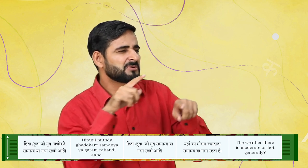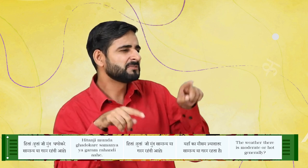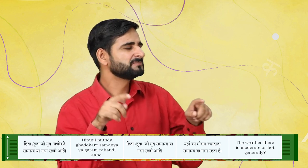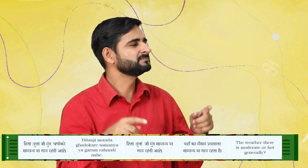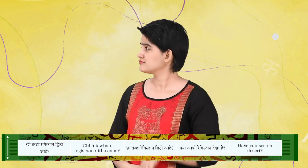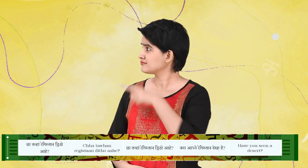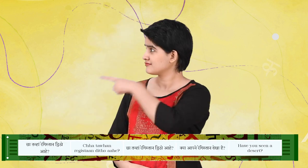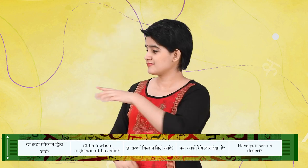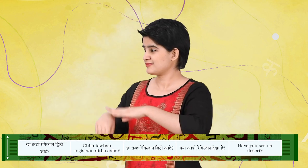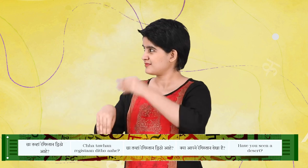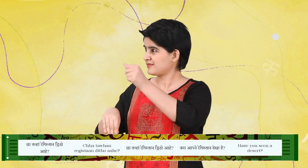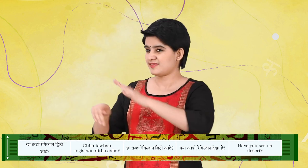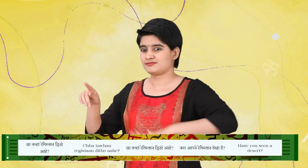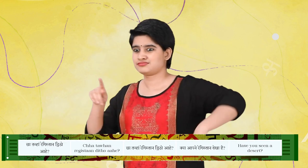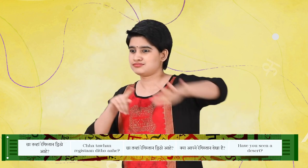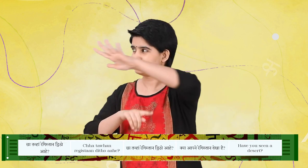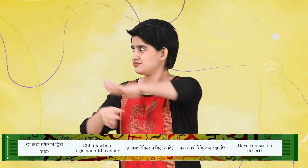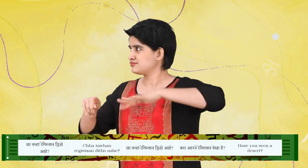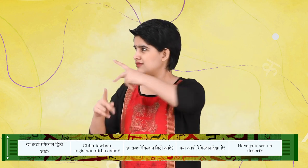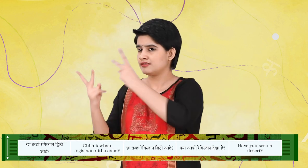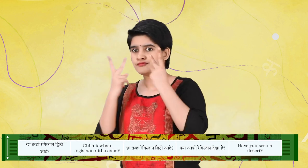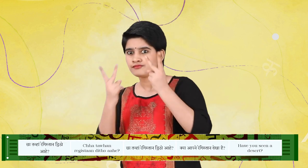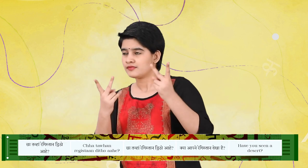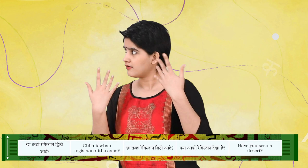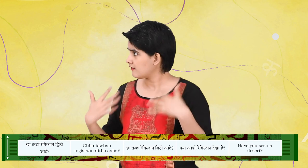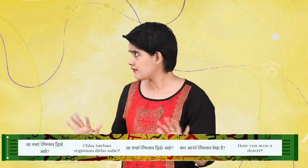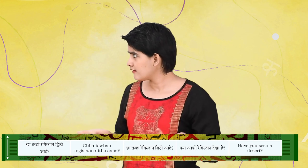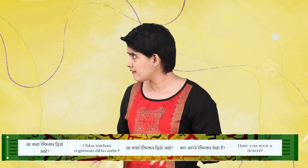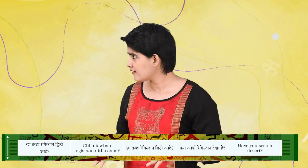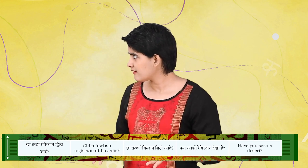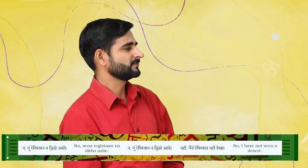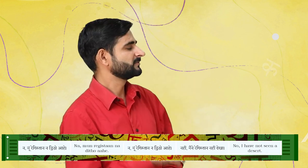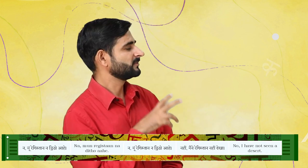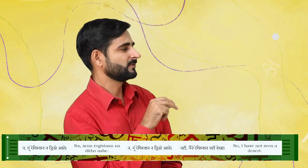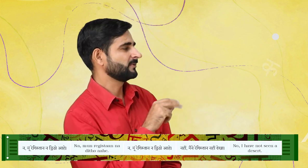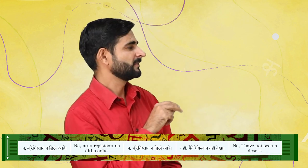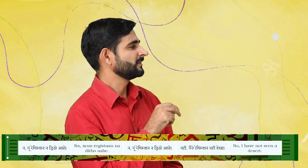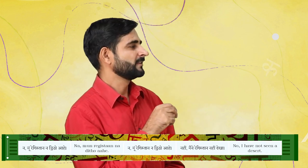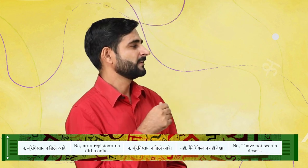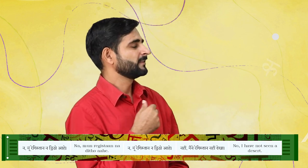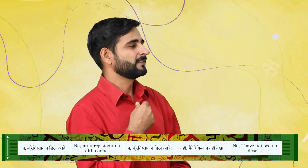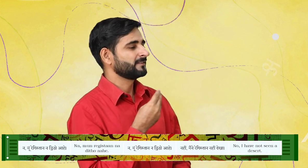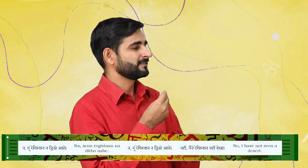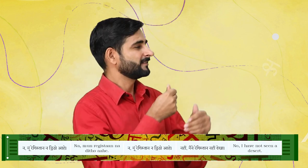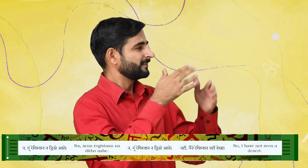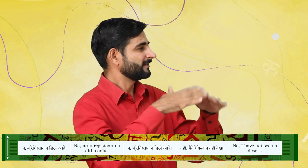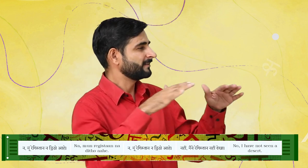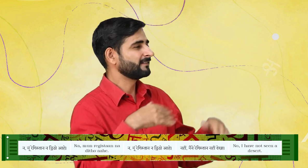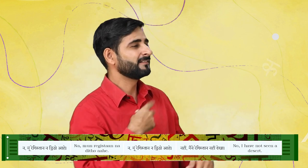चाह तभाँ रेगिस्तान डिठो आहे? न, मुन रेगिस्तान डिठो आहे.